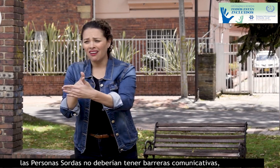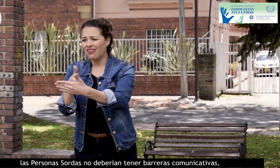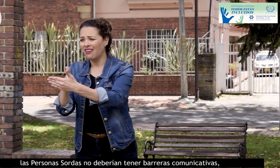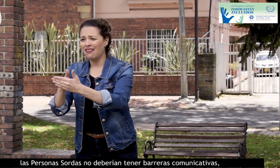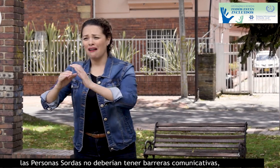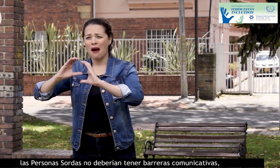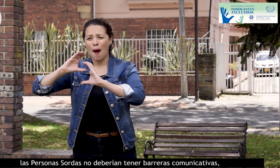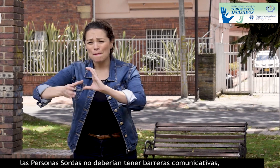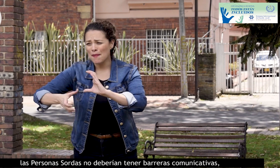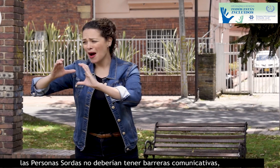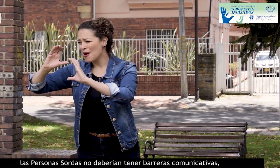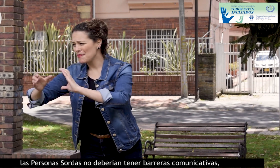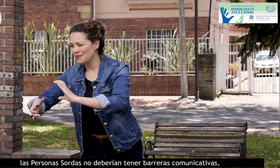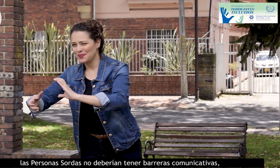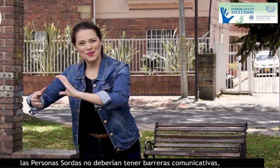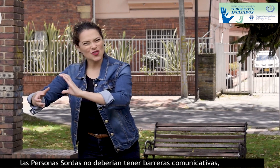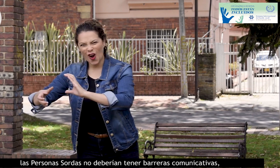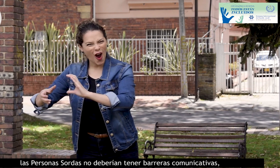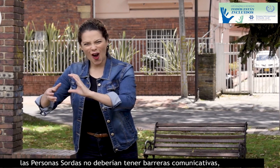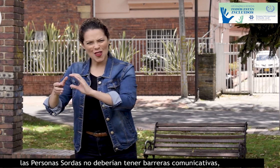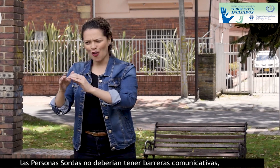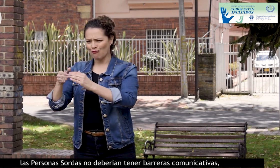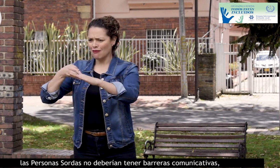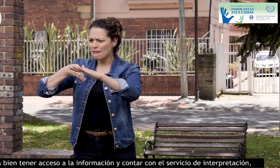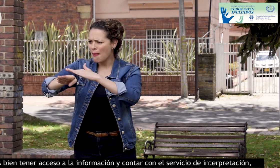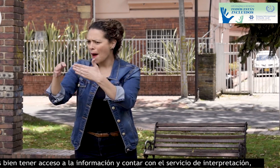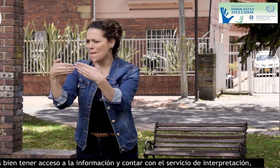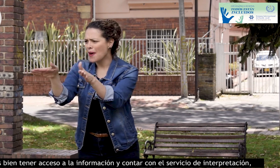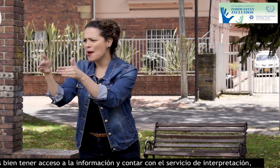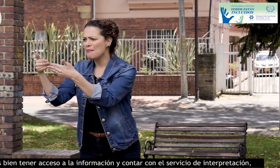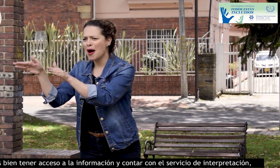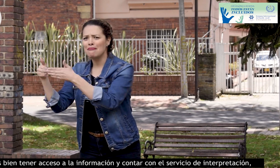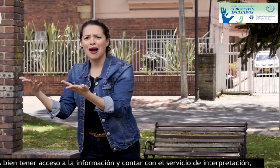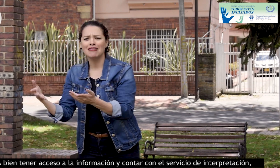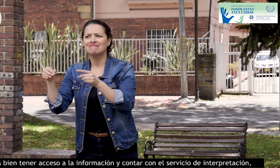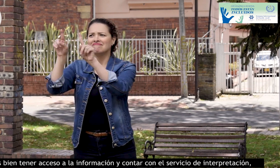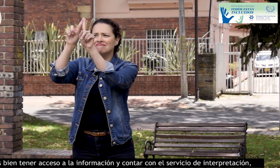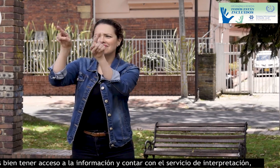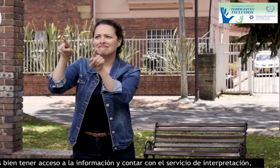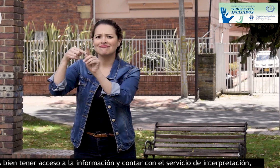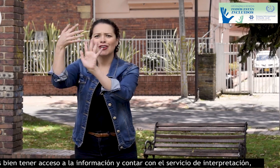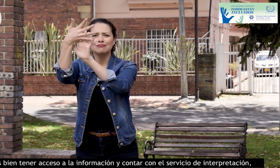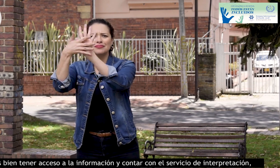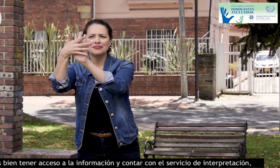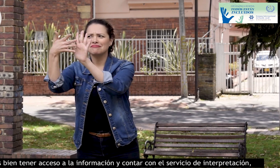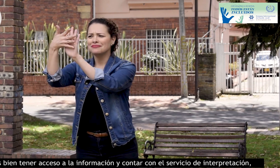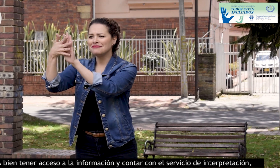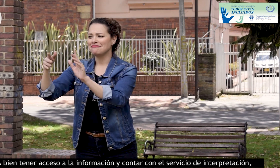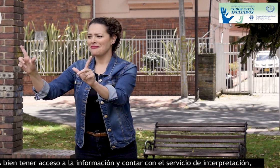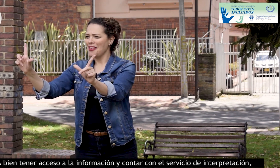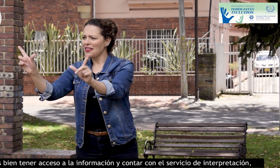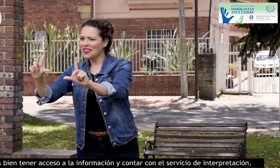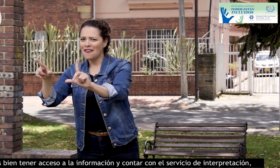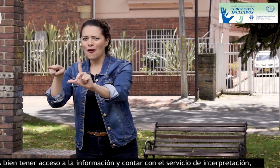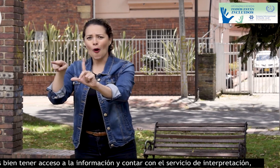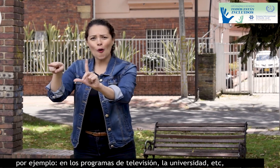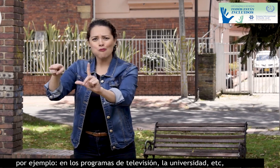las personas sordas no deberían tener barreras comunicativas, más bien tener acceso a la información y contar con el servicio de